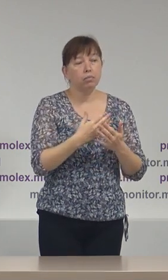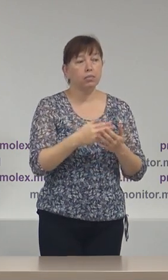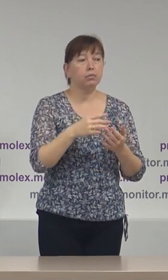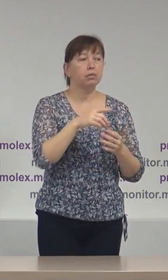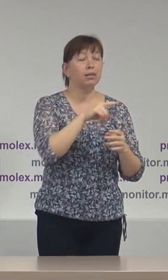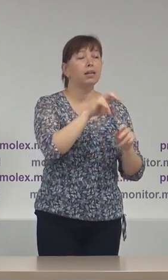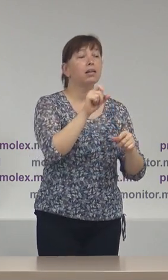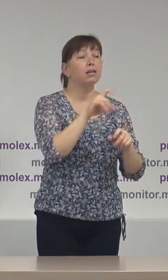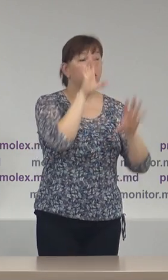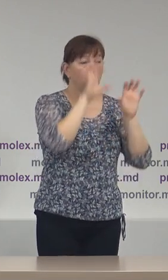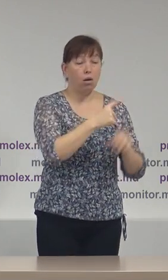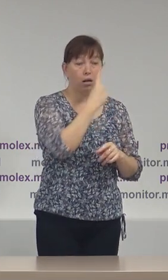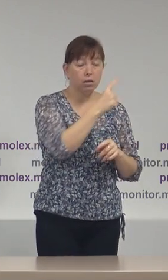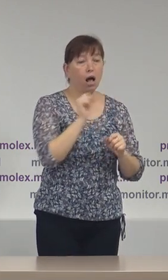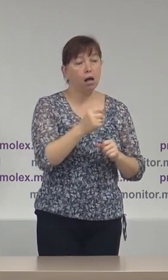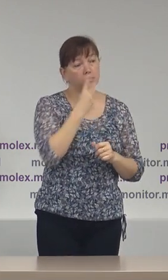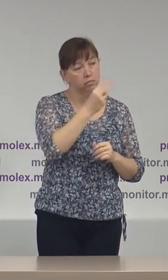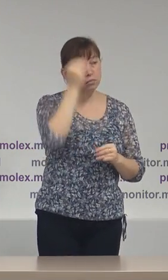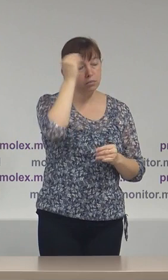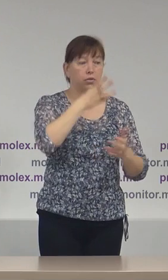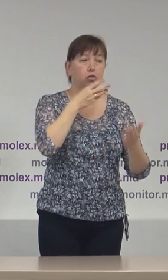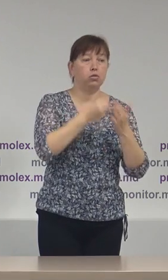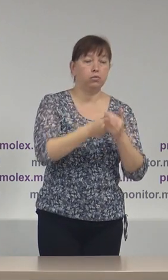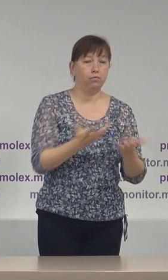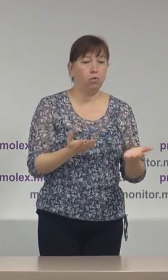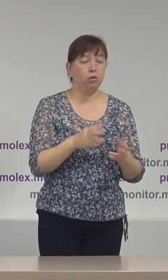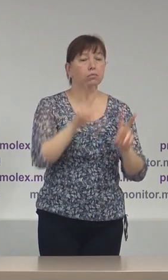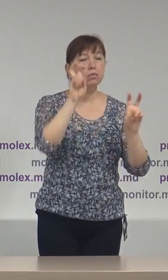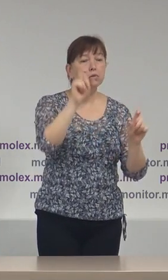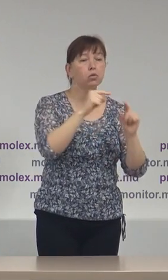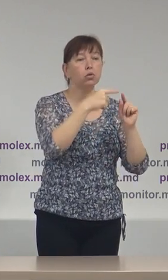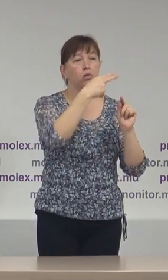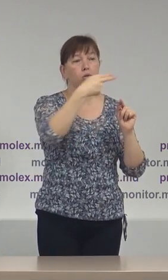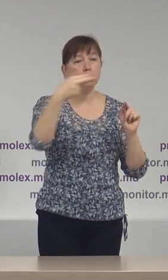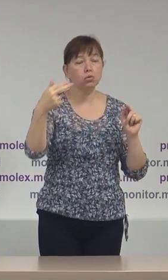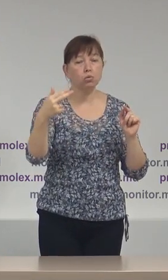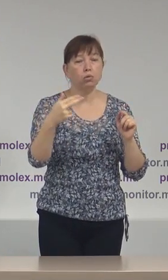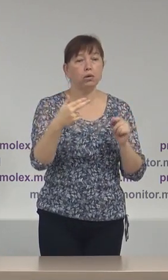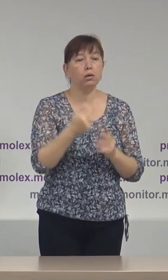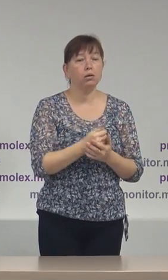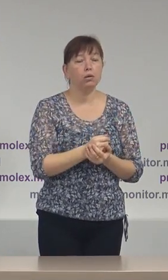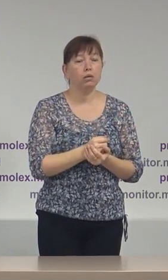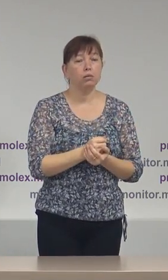viz. de interpretarea noțiunii de